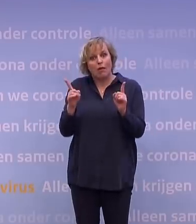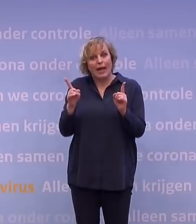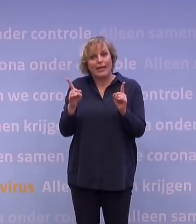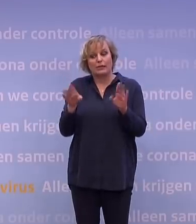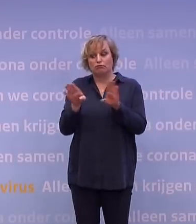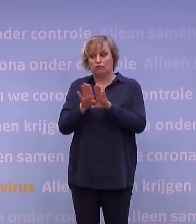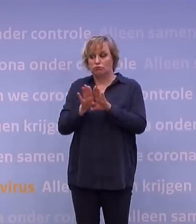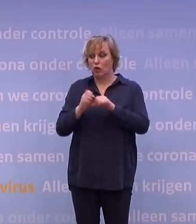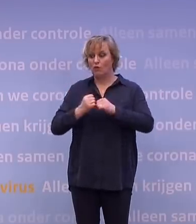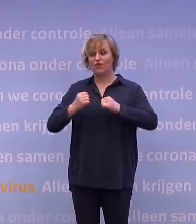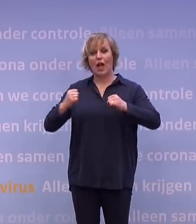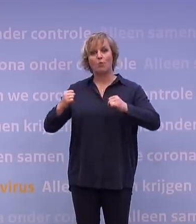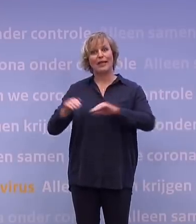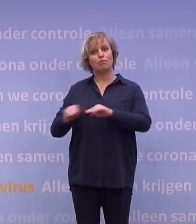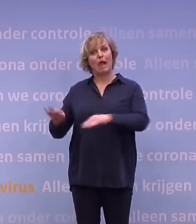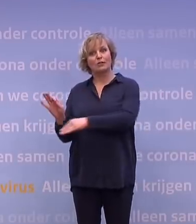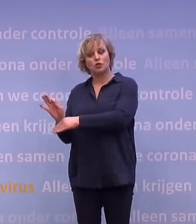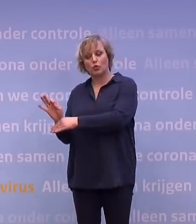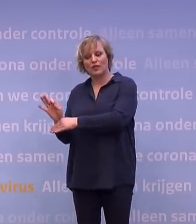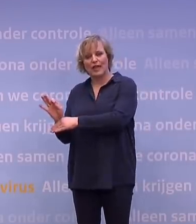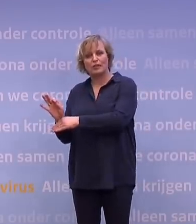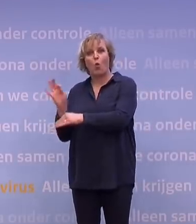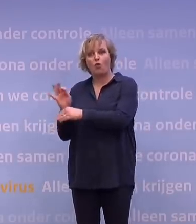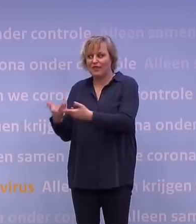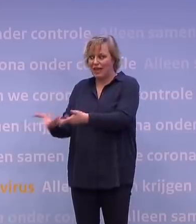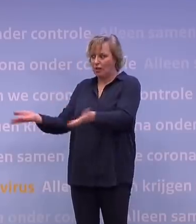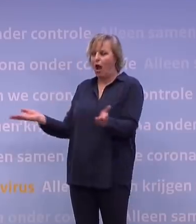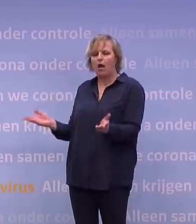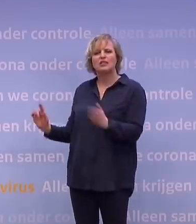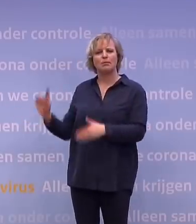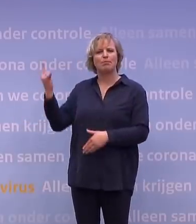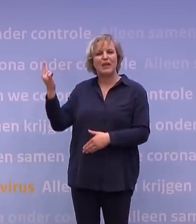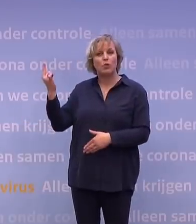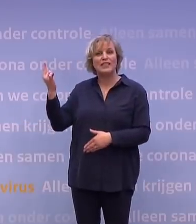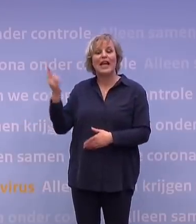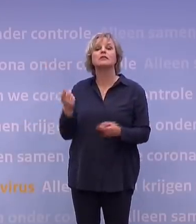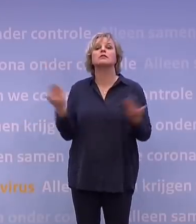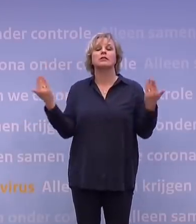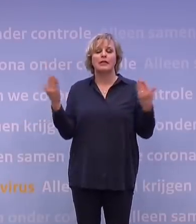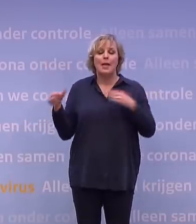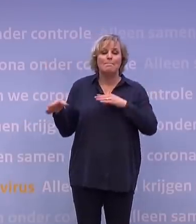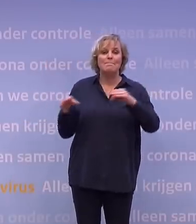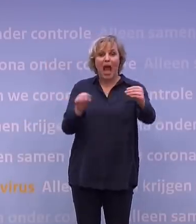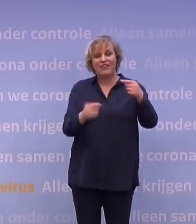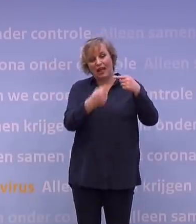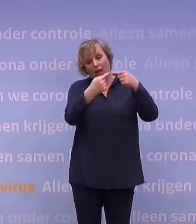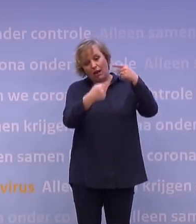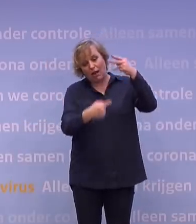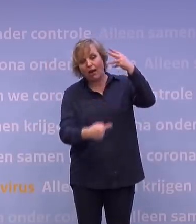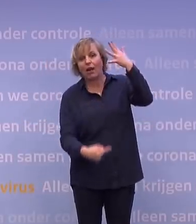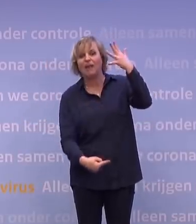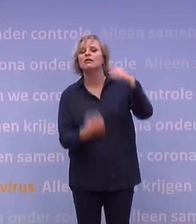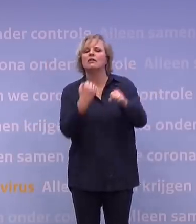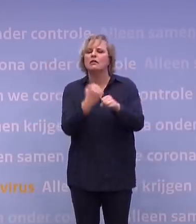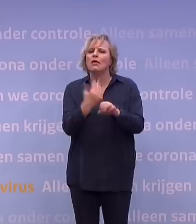verruiming, het basisonderwijs en het onderwijs als geheel prioriteit heeft, hij heeft bij het stopzetten van maatregelen, sowieso vervalt alles